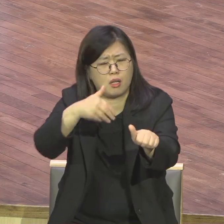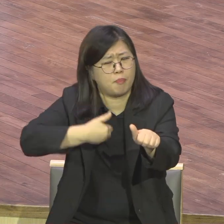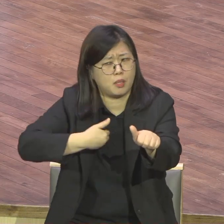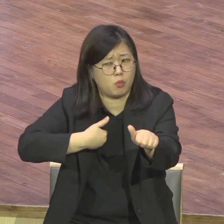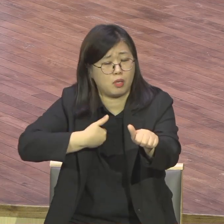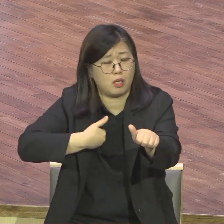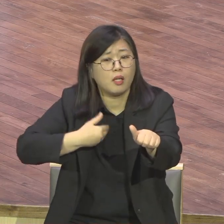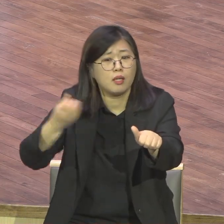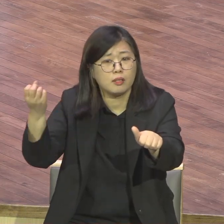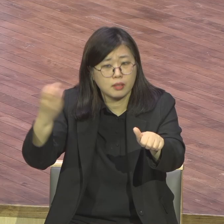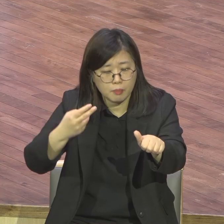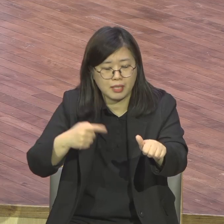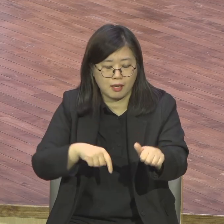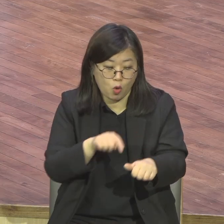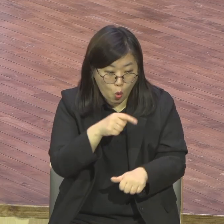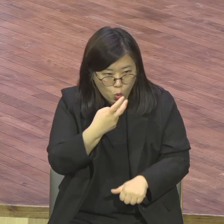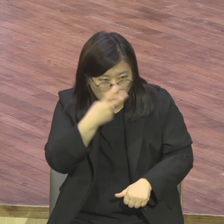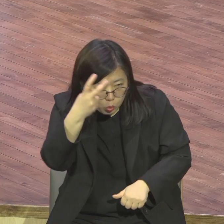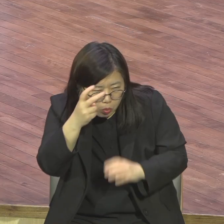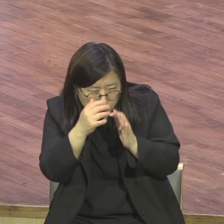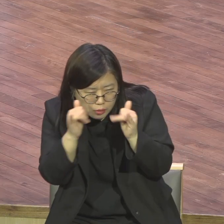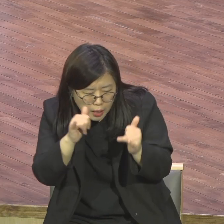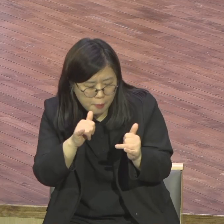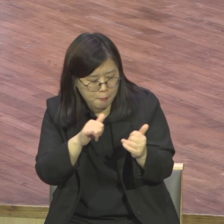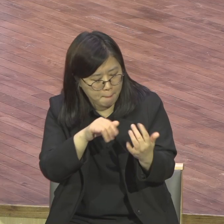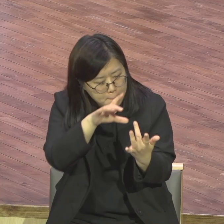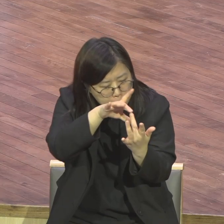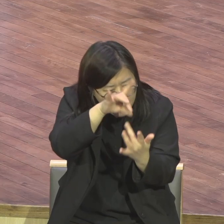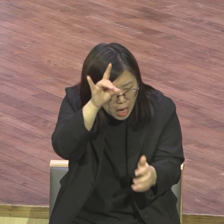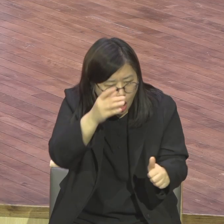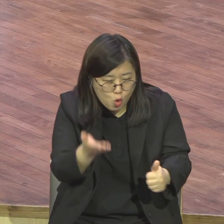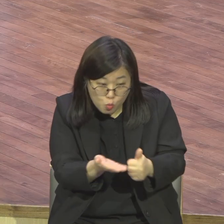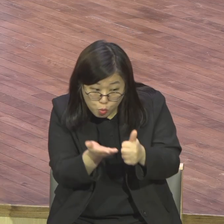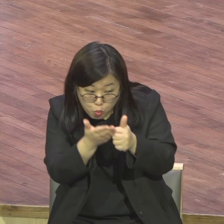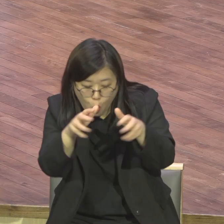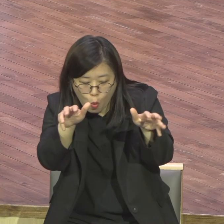인재 찾고 모으고 훈련시켜서 파송하는